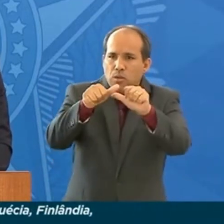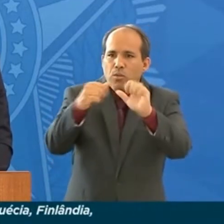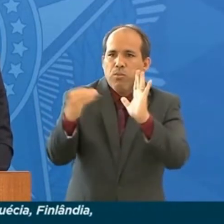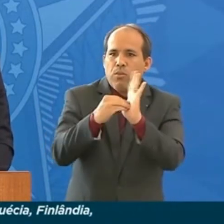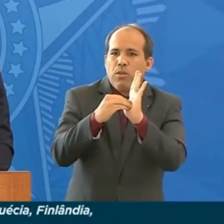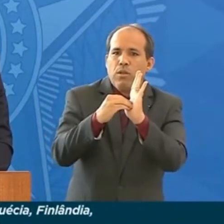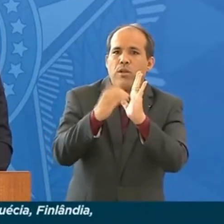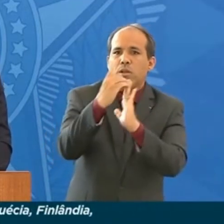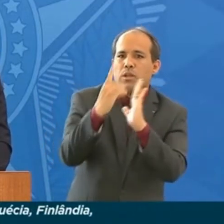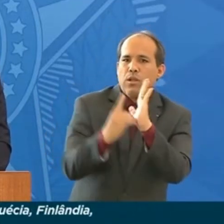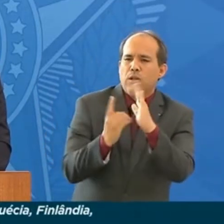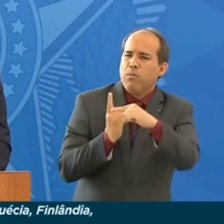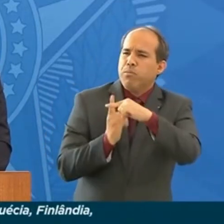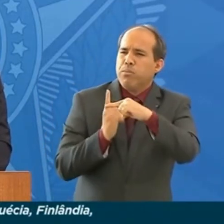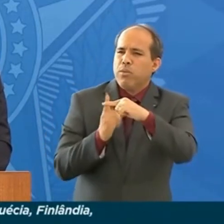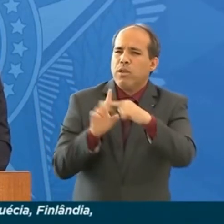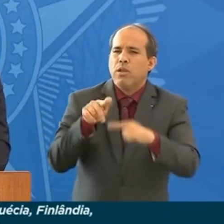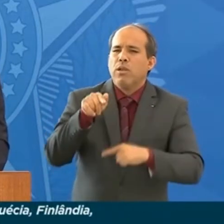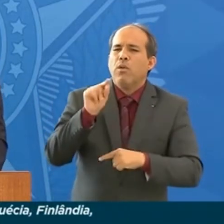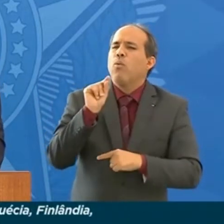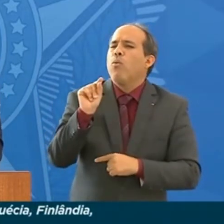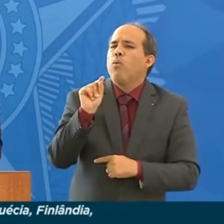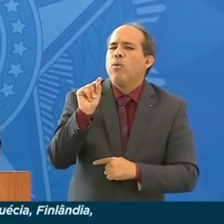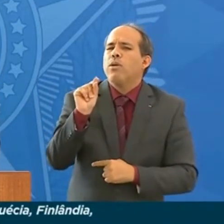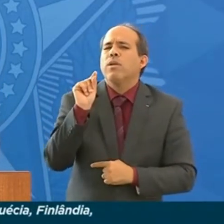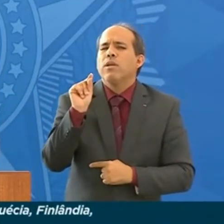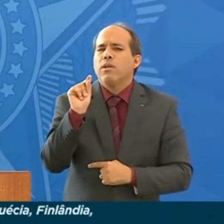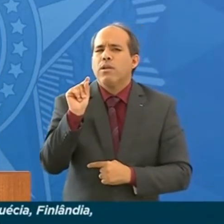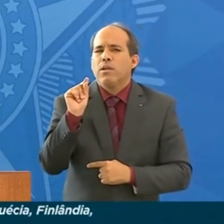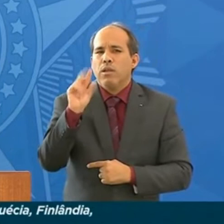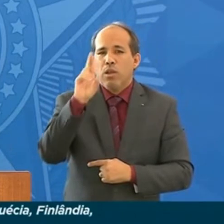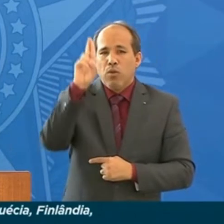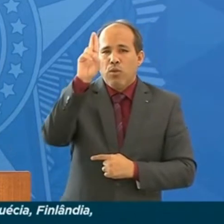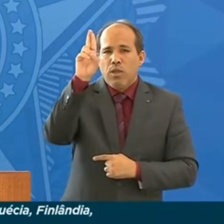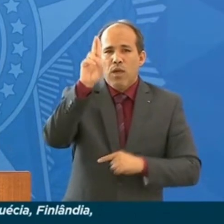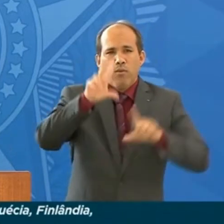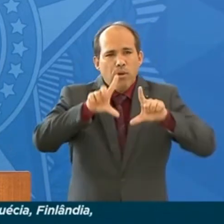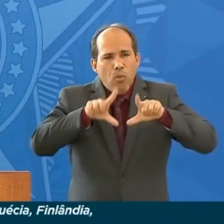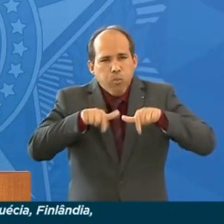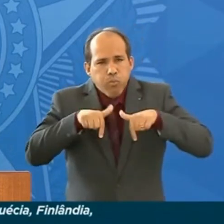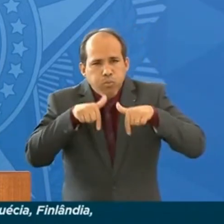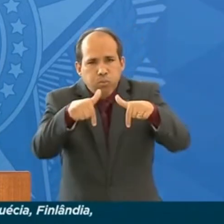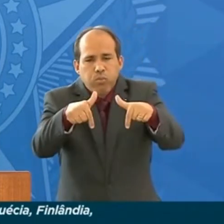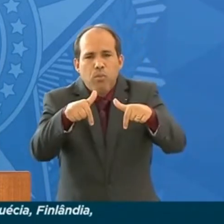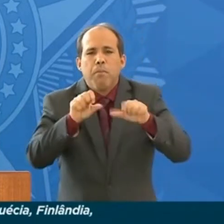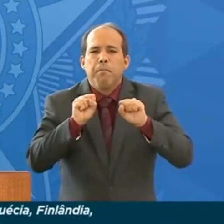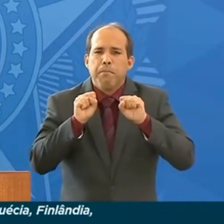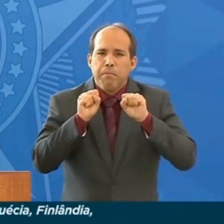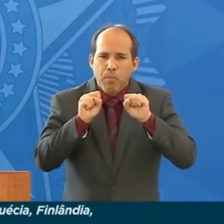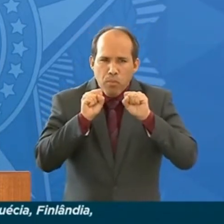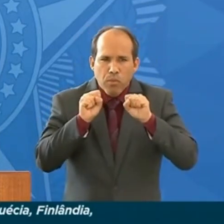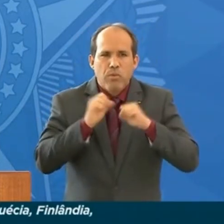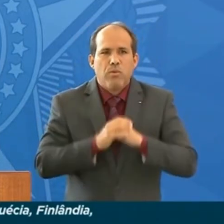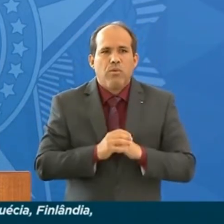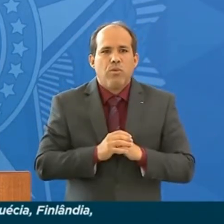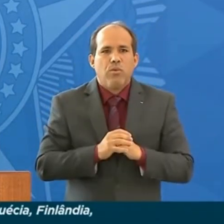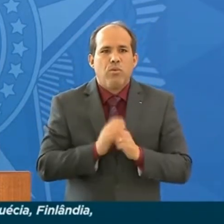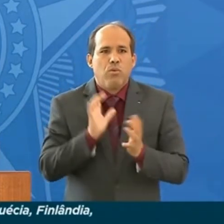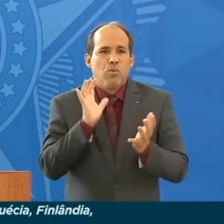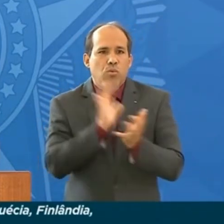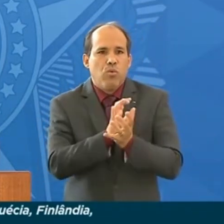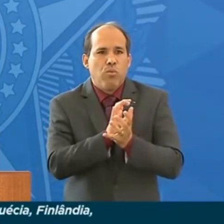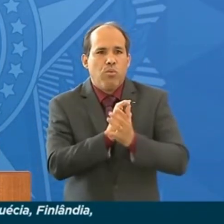porque quem vai administrar e que vai operar pode ser uma rede